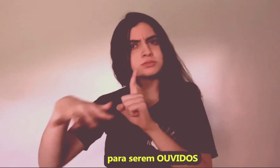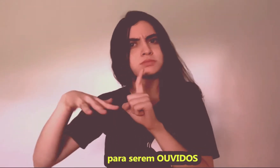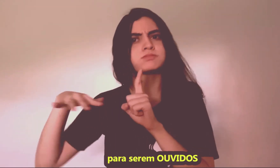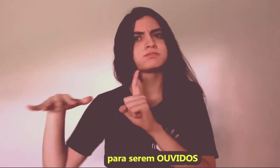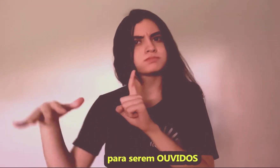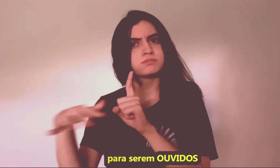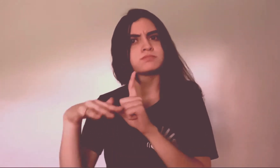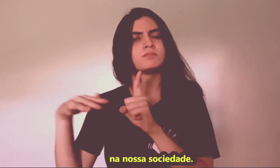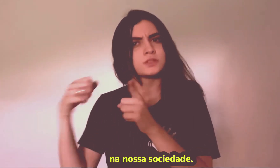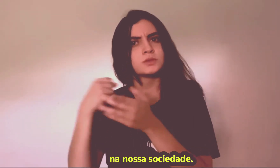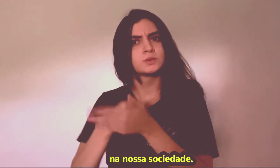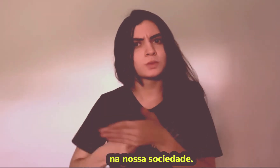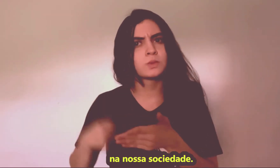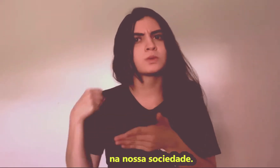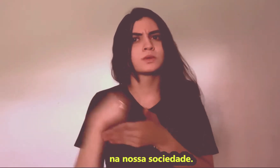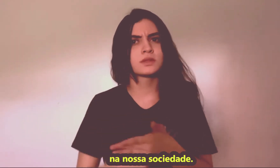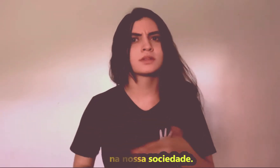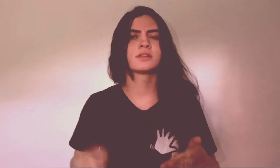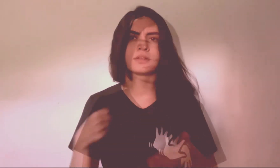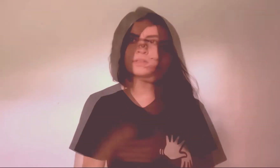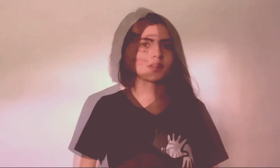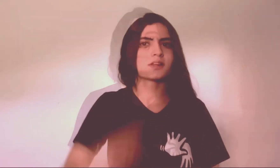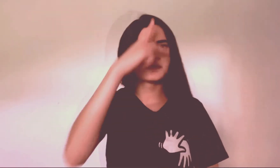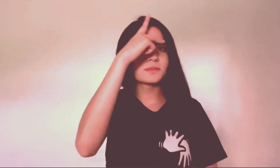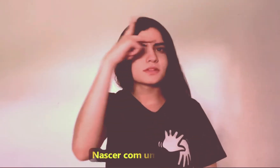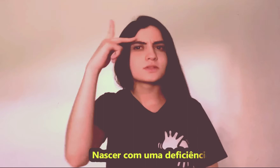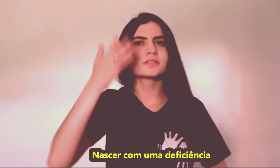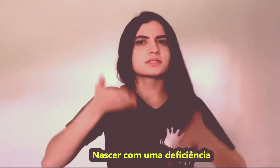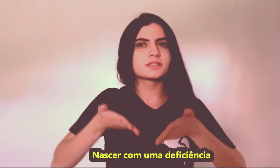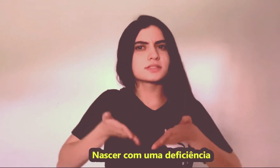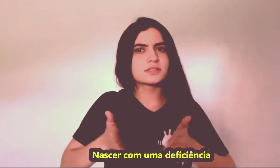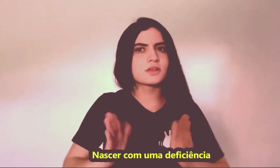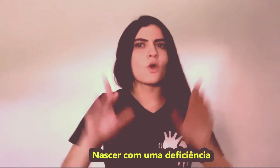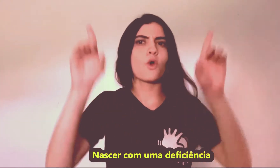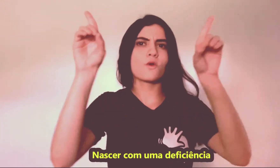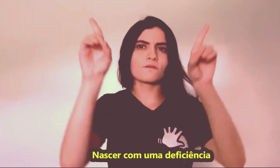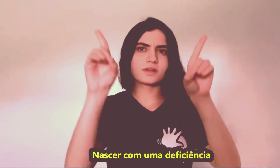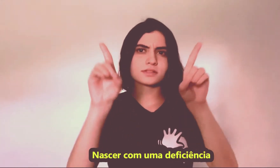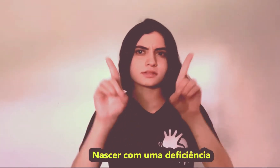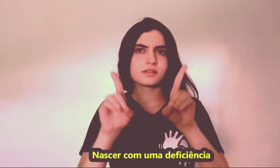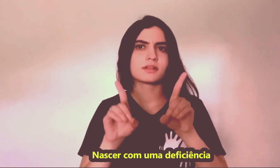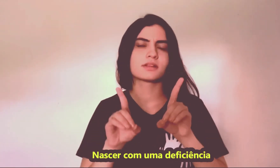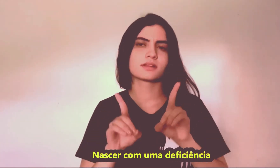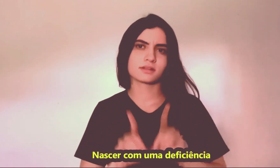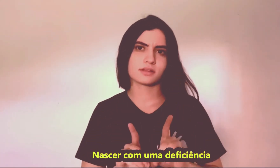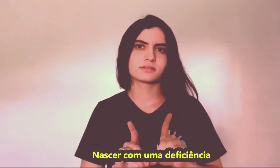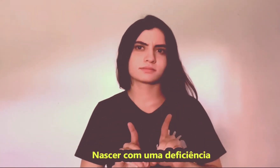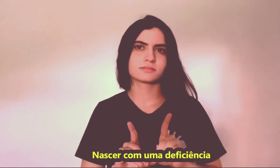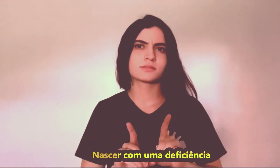serem ouvidos na nossa sociedade. Nascer com uma deficiência já